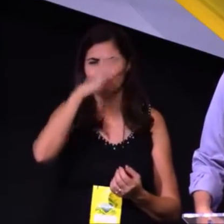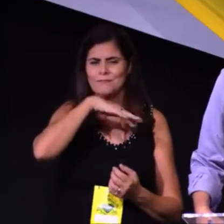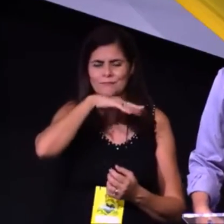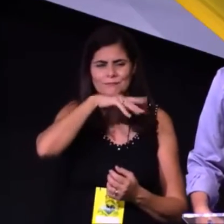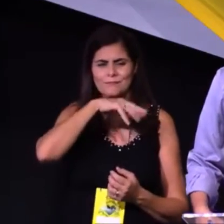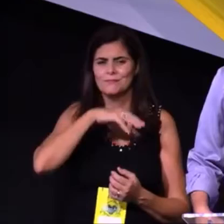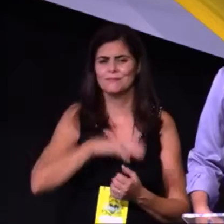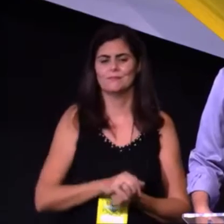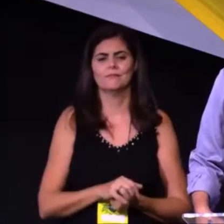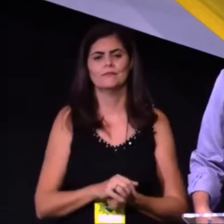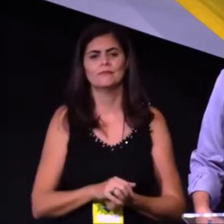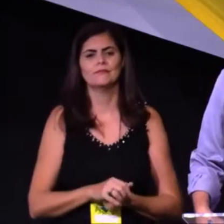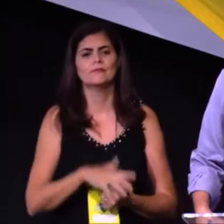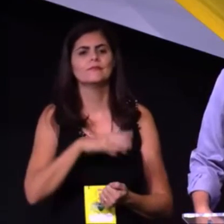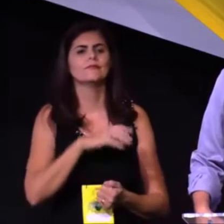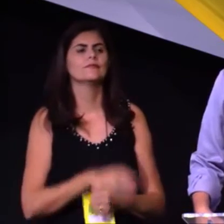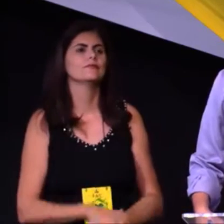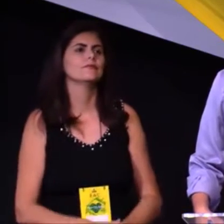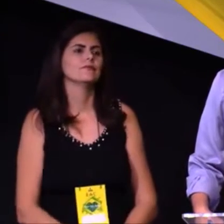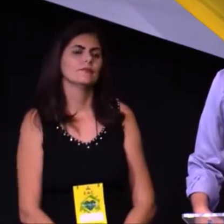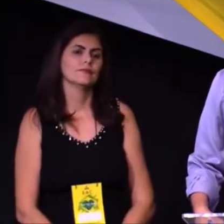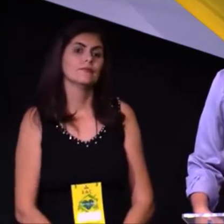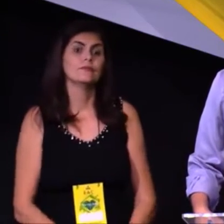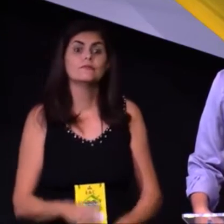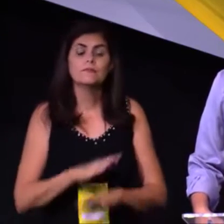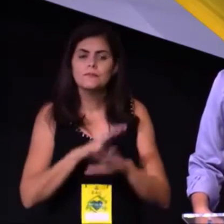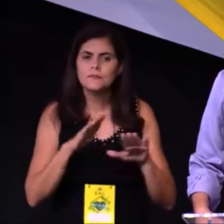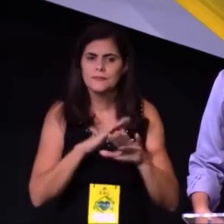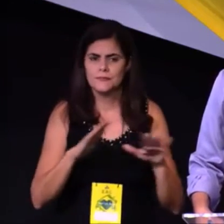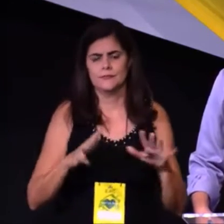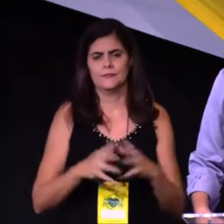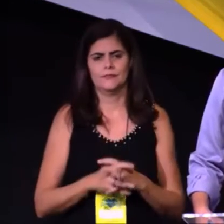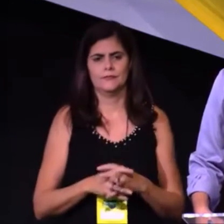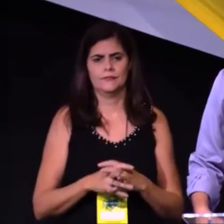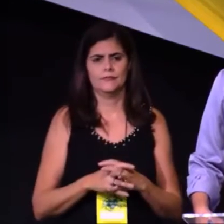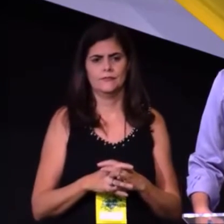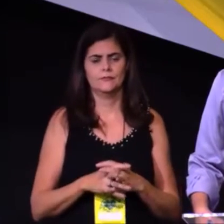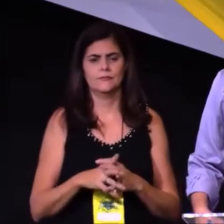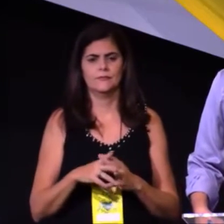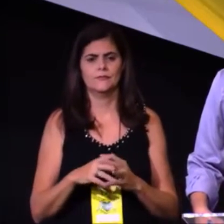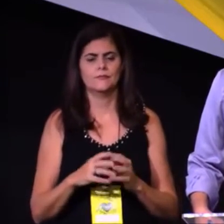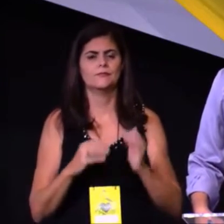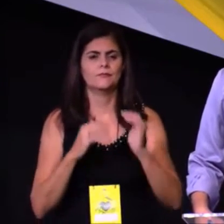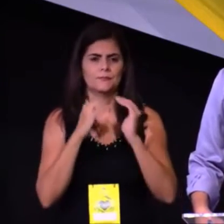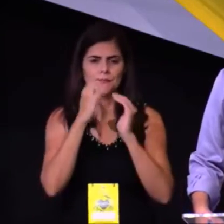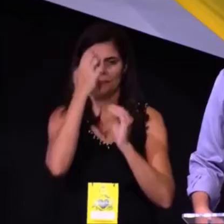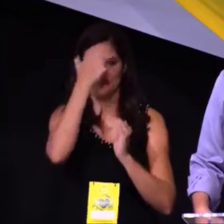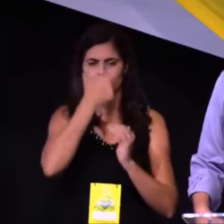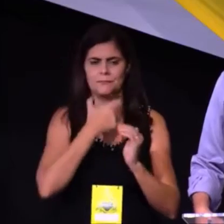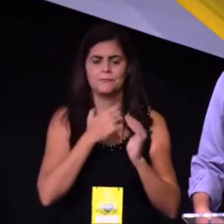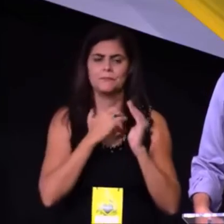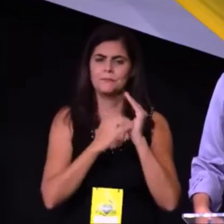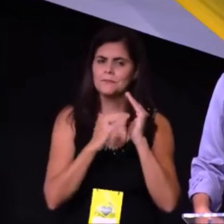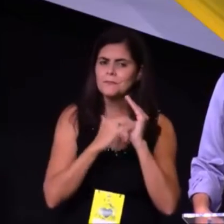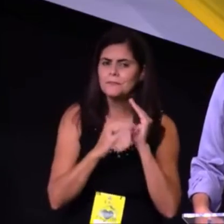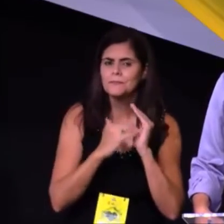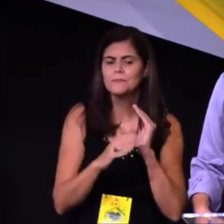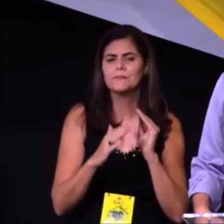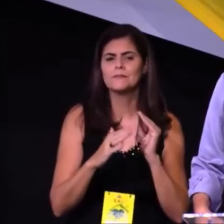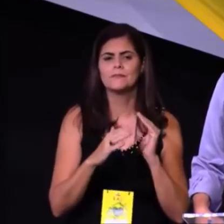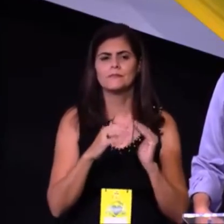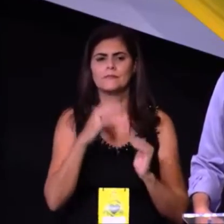Ainda há tempo de aparar as arestas, ainda há tempo de não replicar os